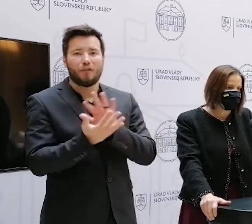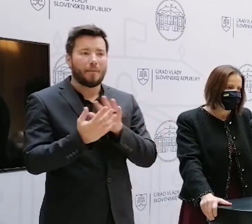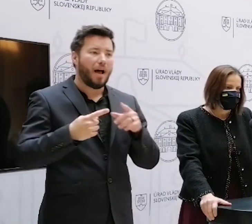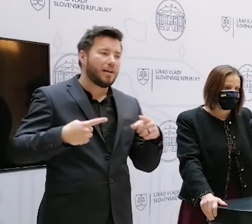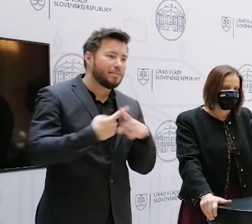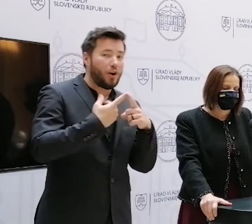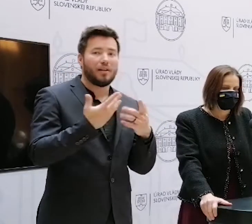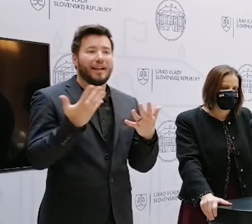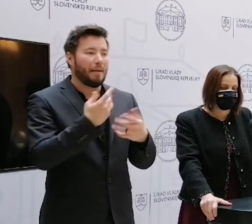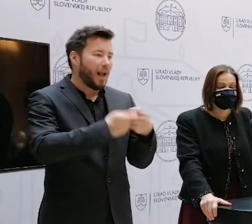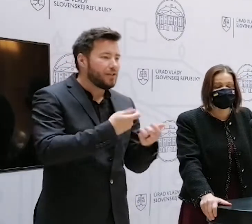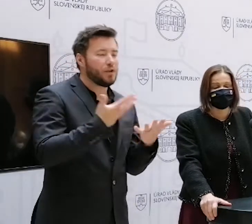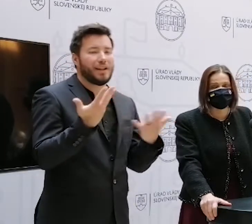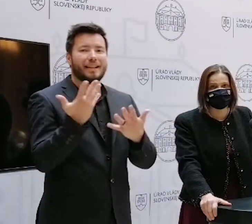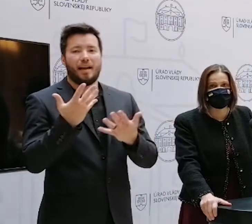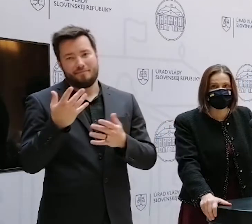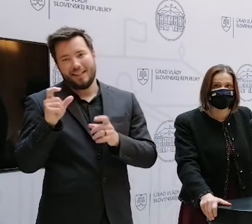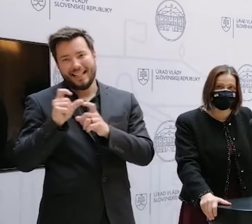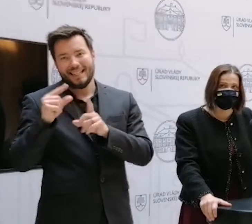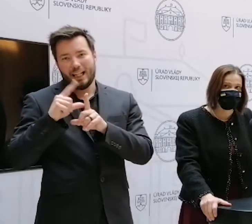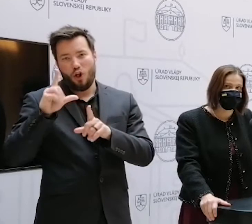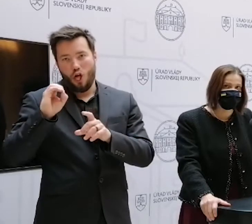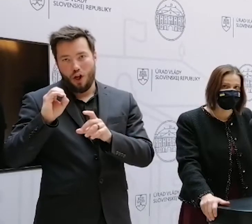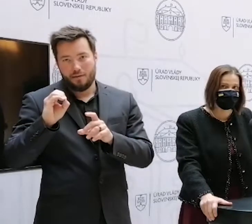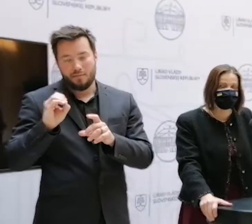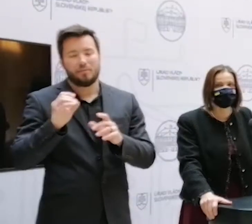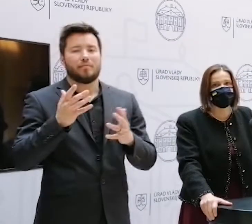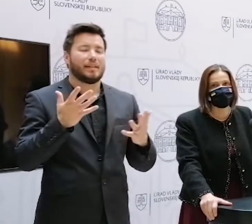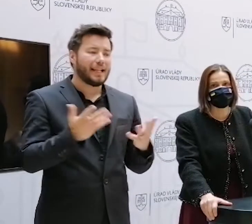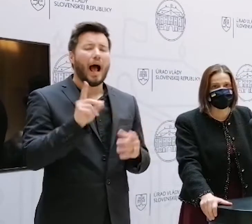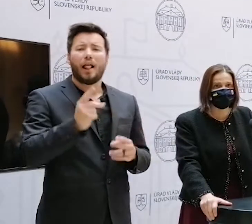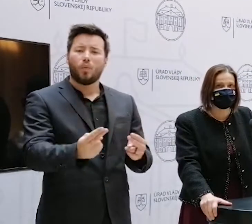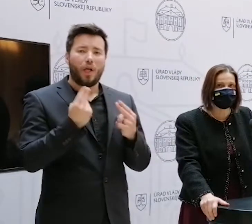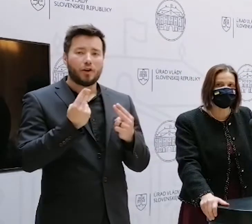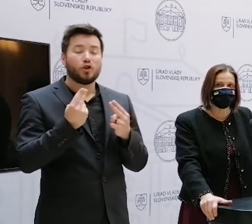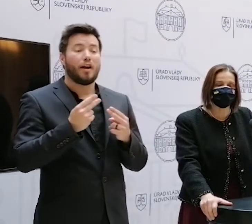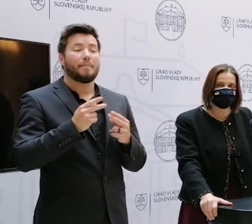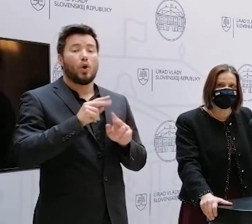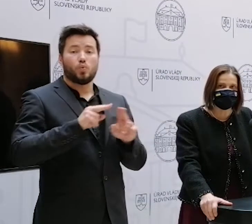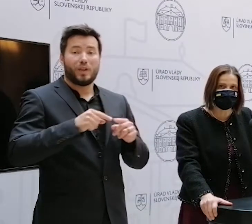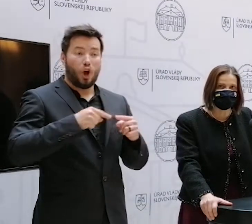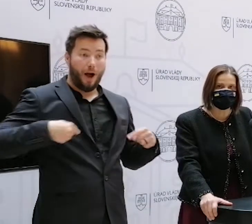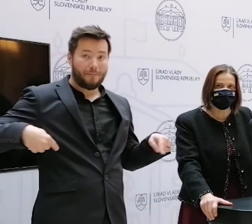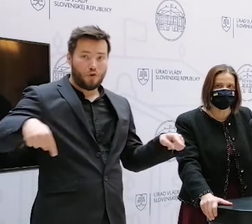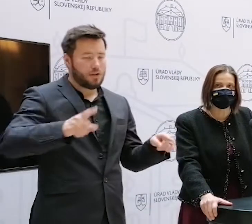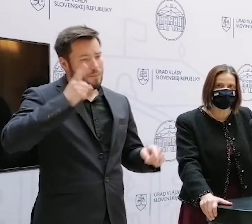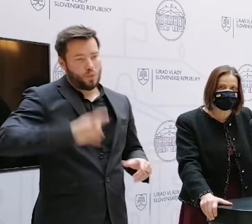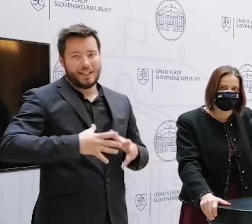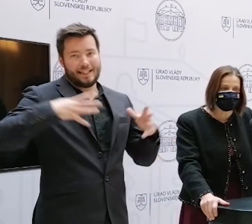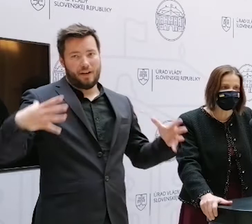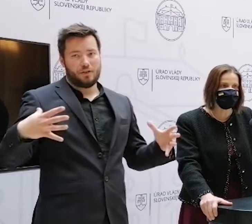sídlo. Tá reforma je založená na tom, že sa musia zväčšovať obvody. Bez toho, aby sa zväčšovali obvody, sa nedá doceliť špecializácia